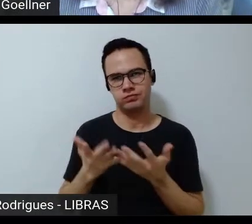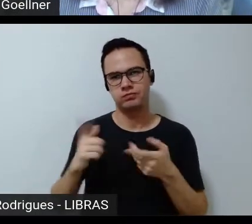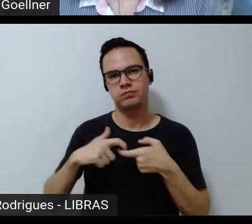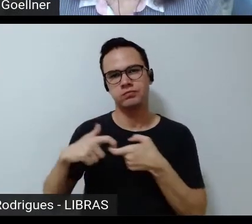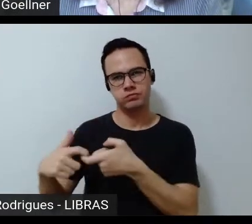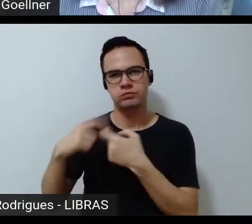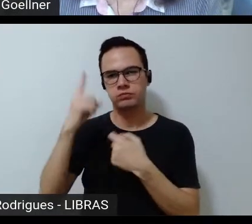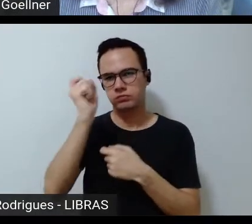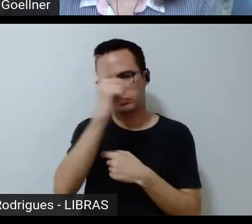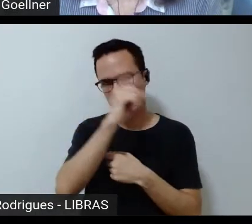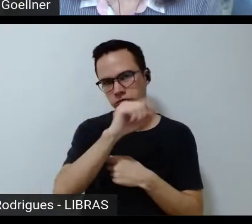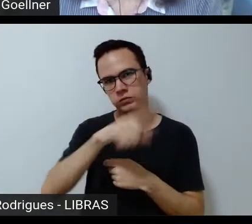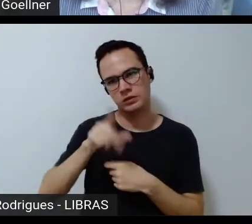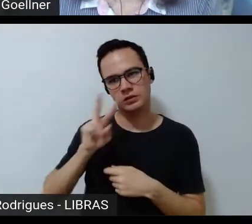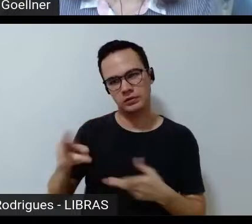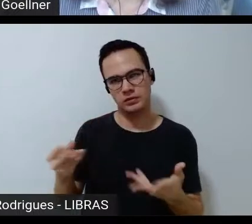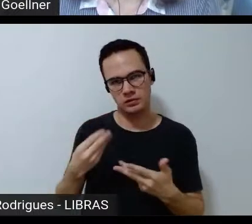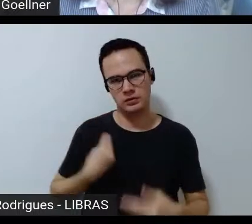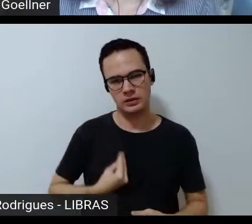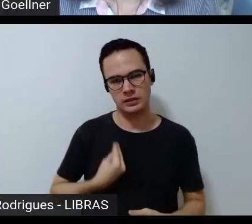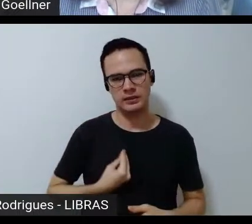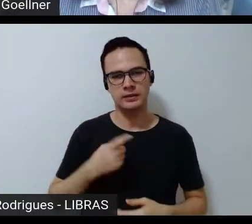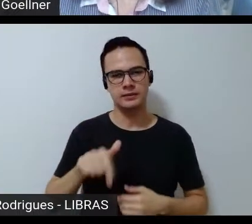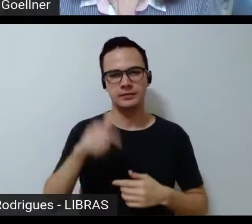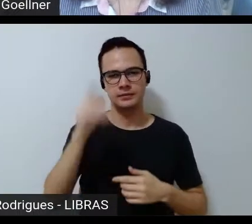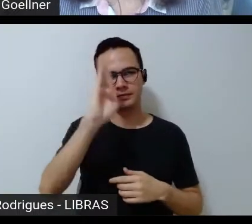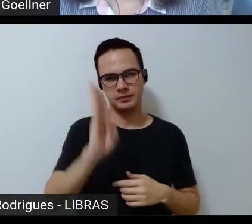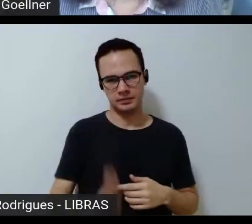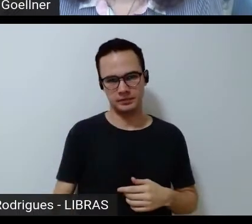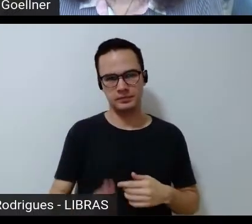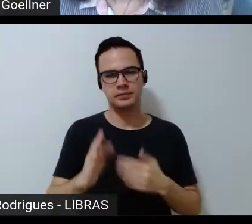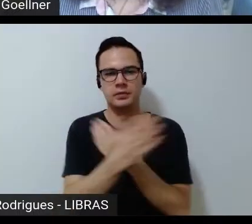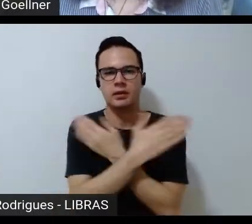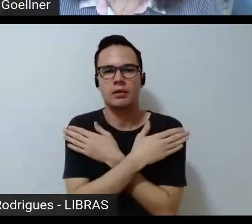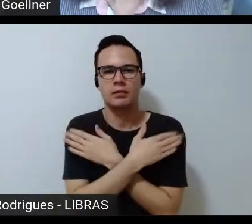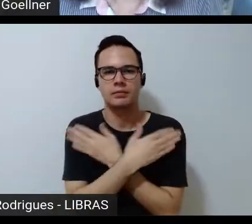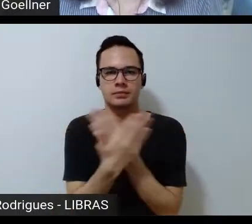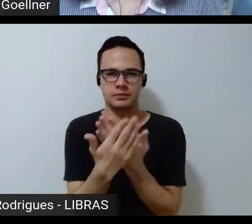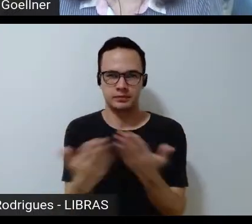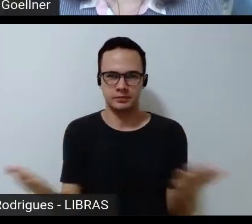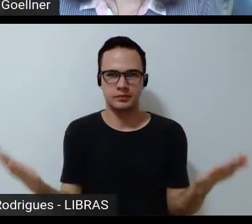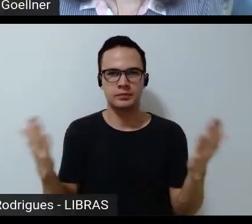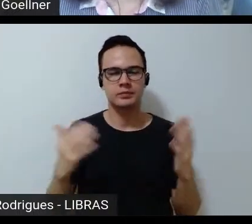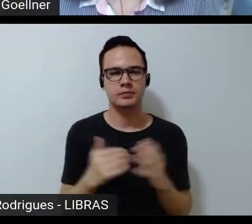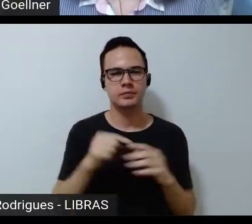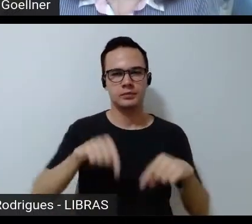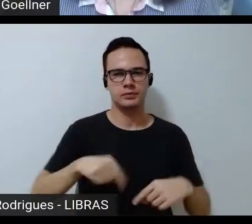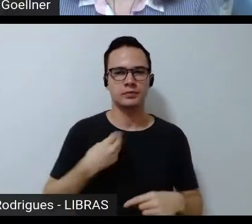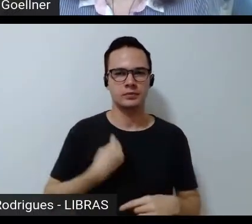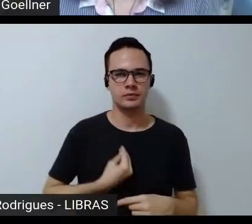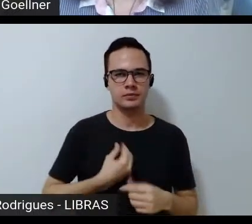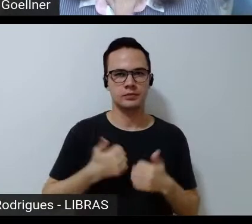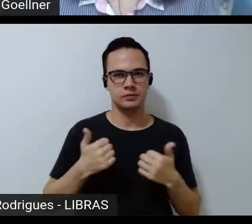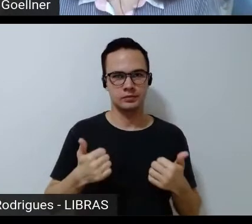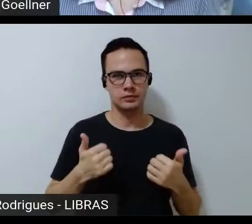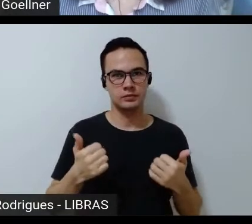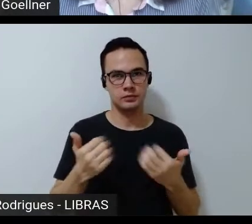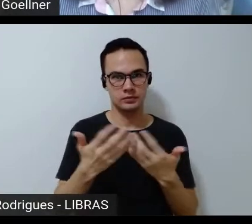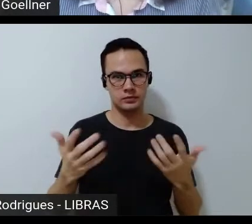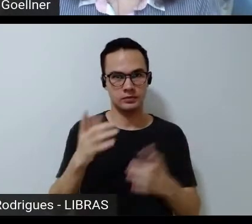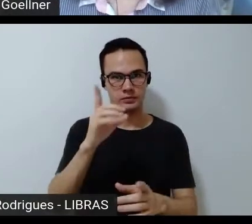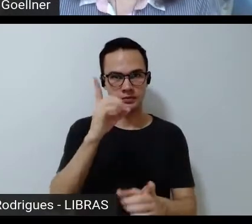tão difícil que a gente está vivendo nesse momento no Brasil um abraço a todas e todas que estiveram aqui conosco esperamos vocês